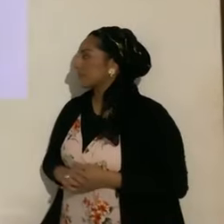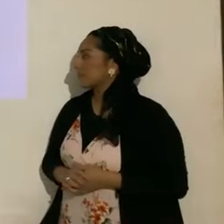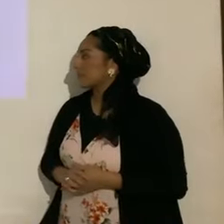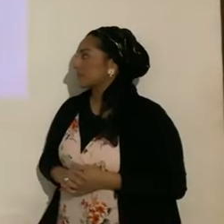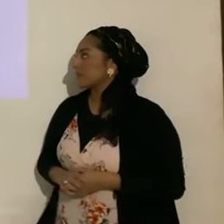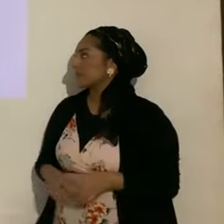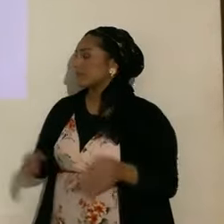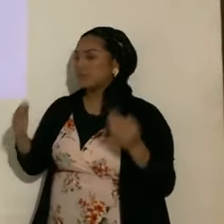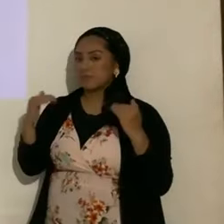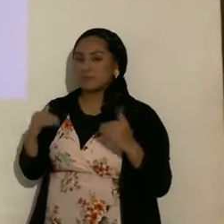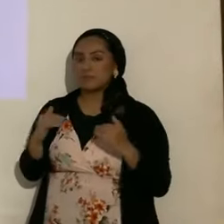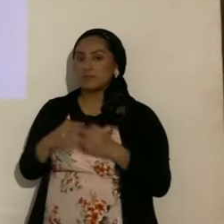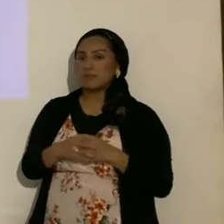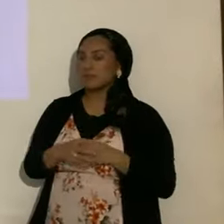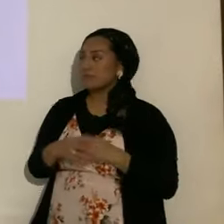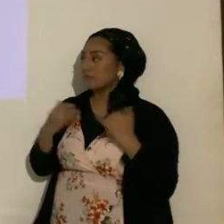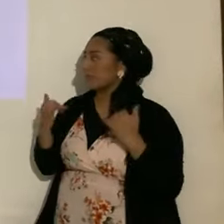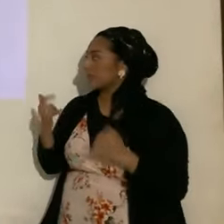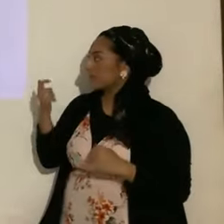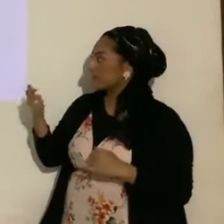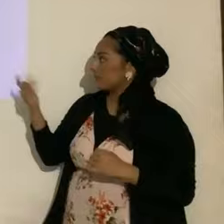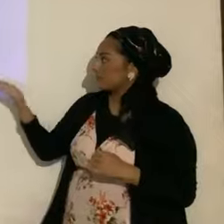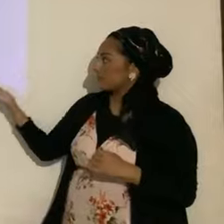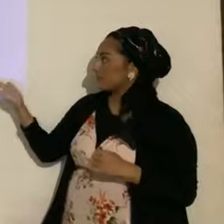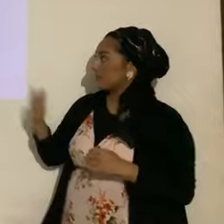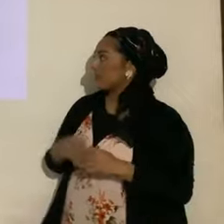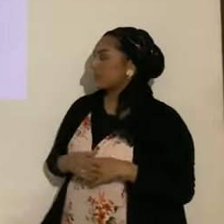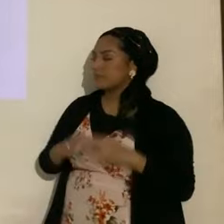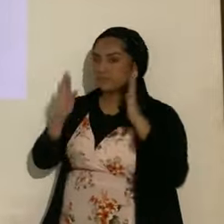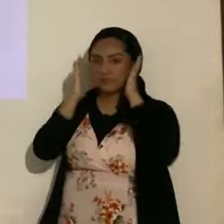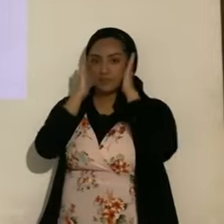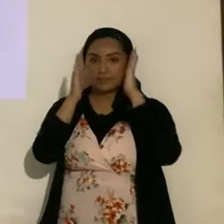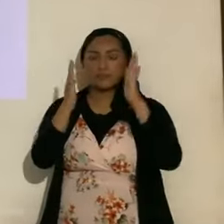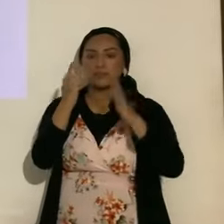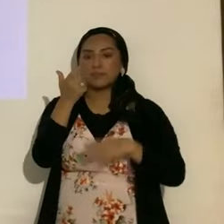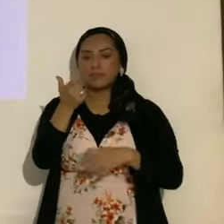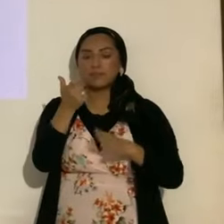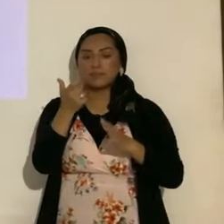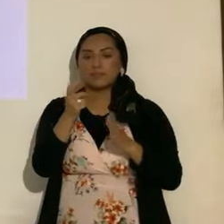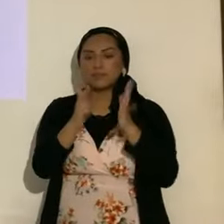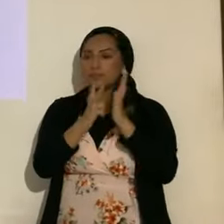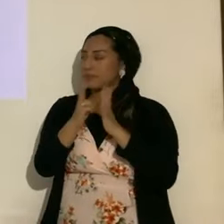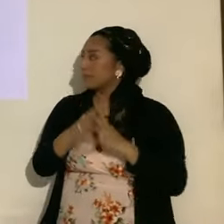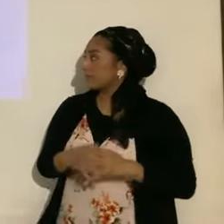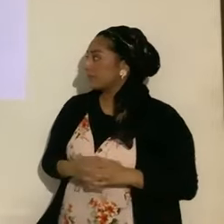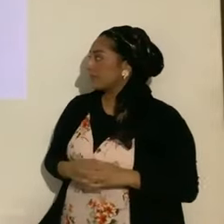excelente. Ahora, vamos a ver este, pongan atención a este video, ahí está,